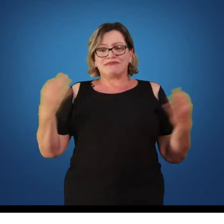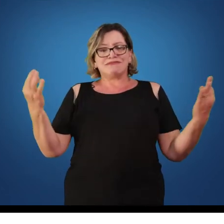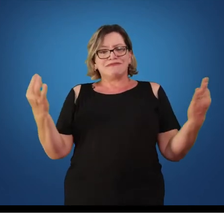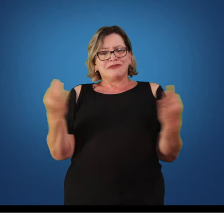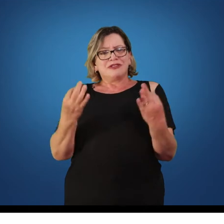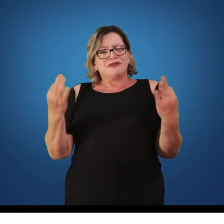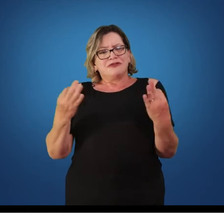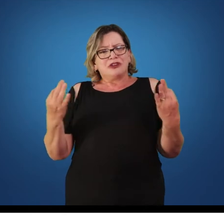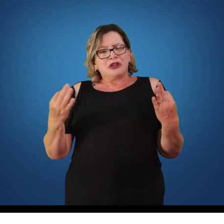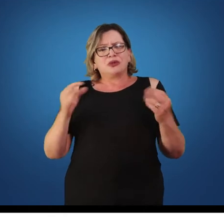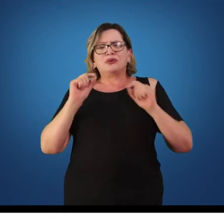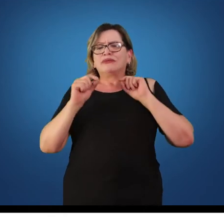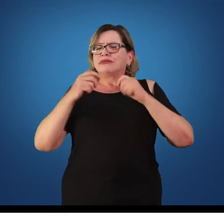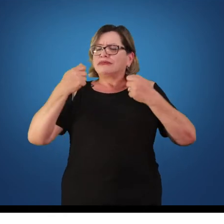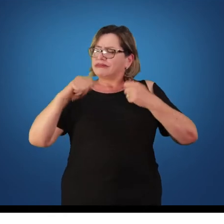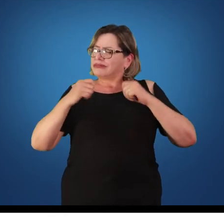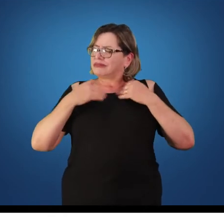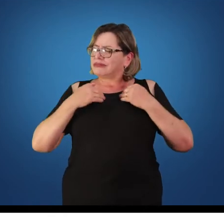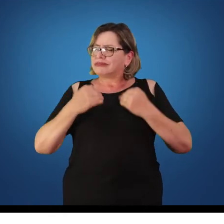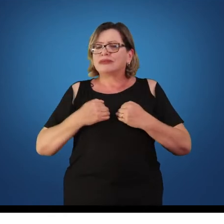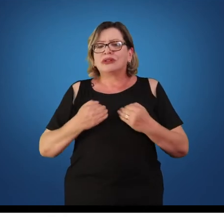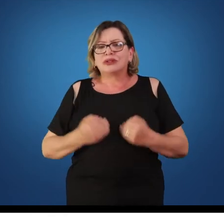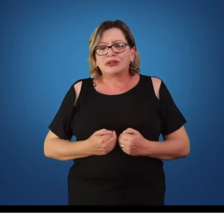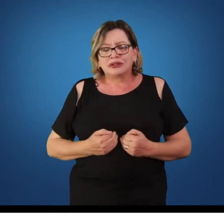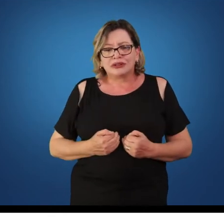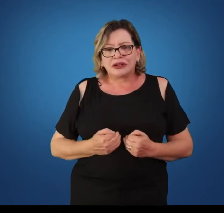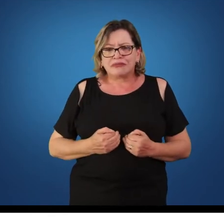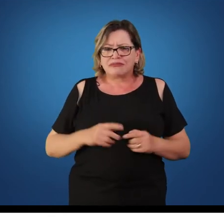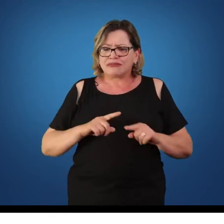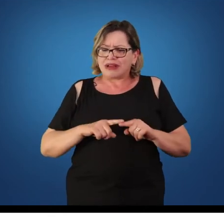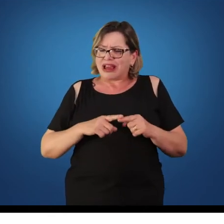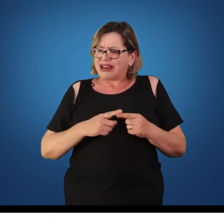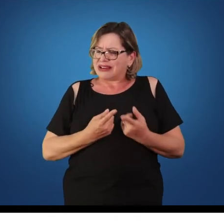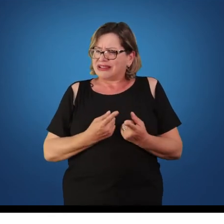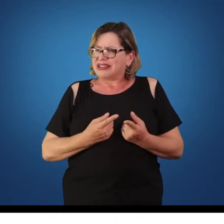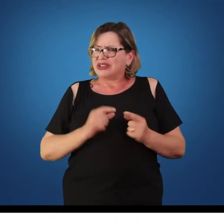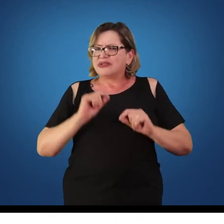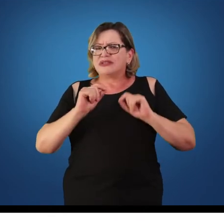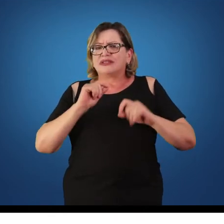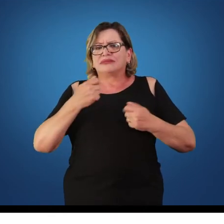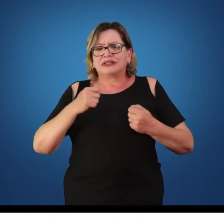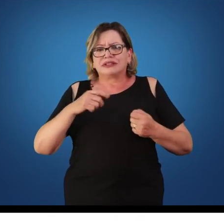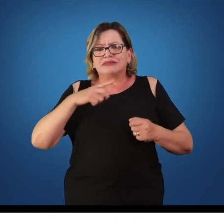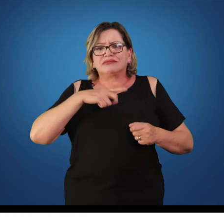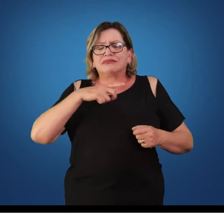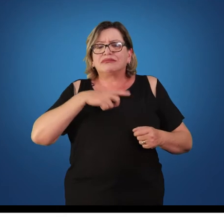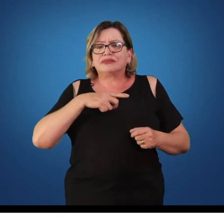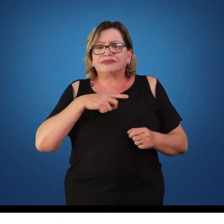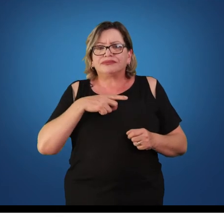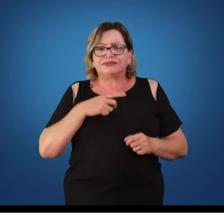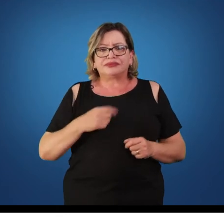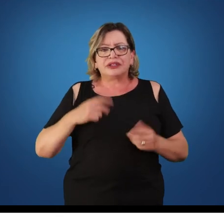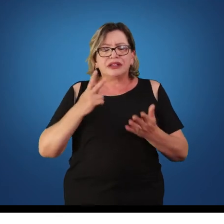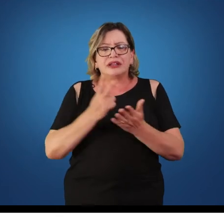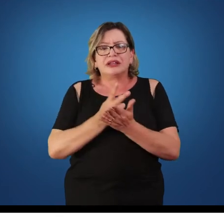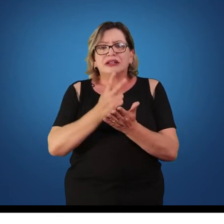de corpo eu preciso? Será que existe um tipo de corpo que eu preciso ter? E o que eu tenho que buscar com essas